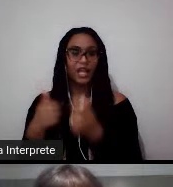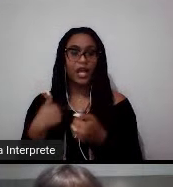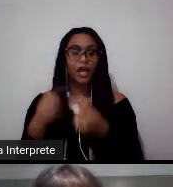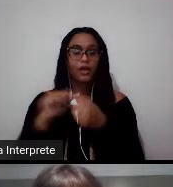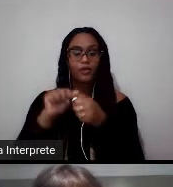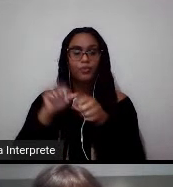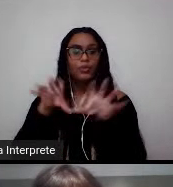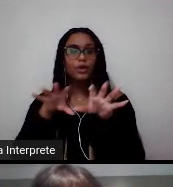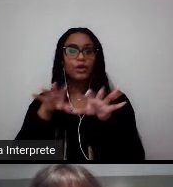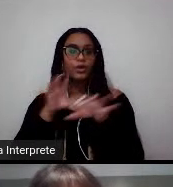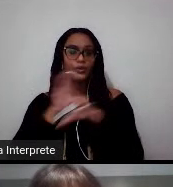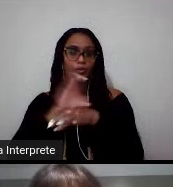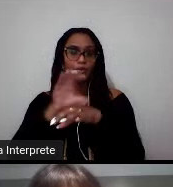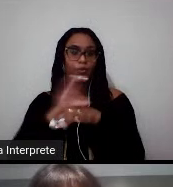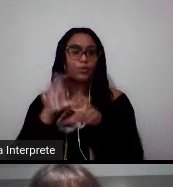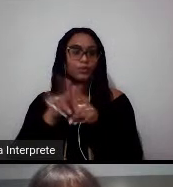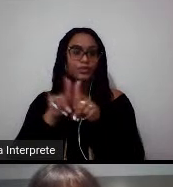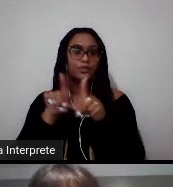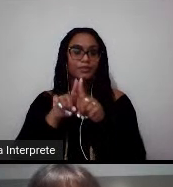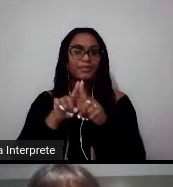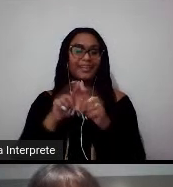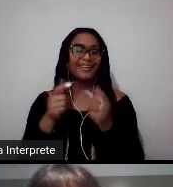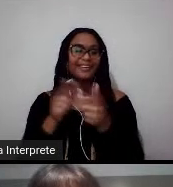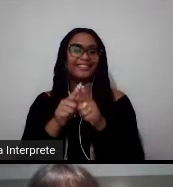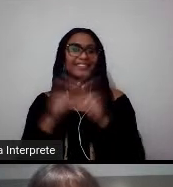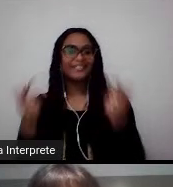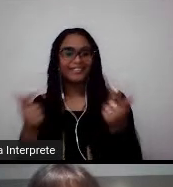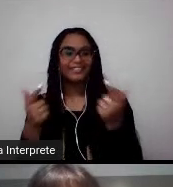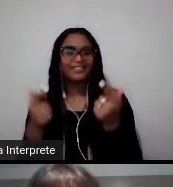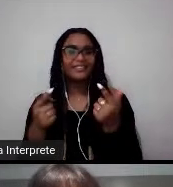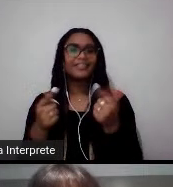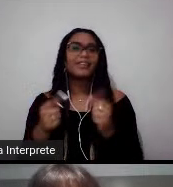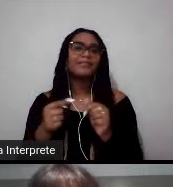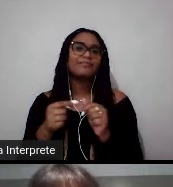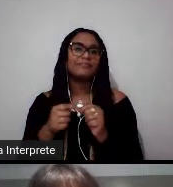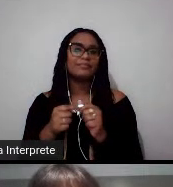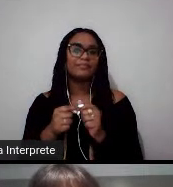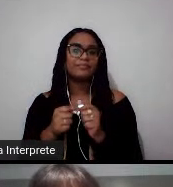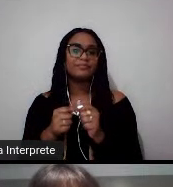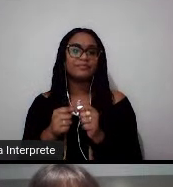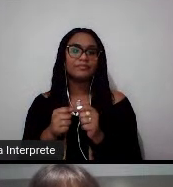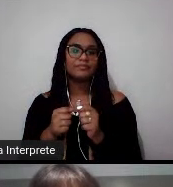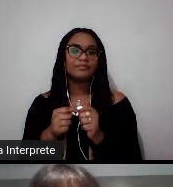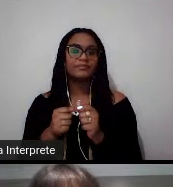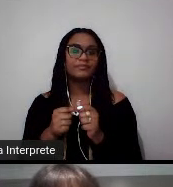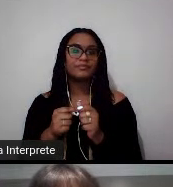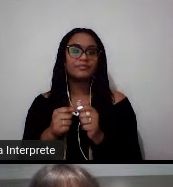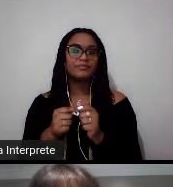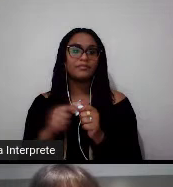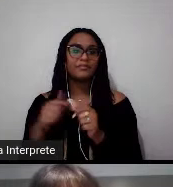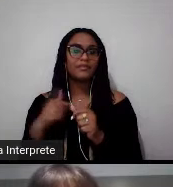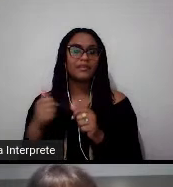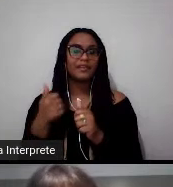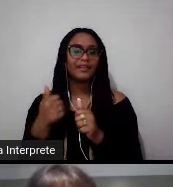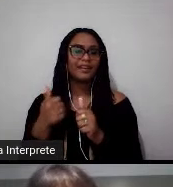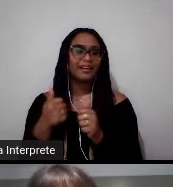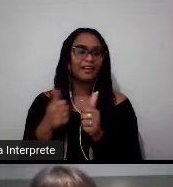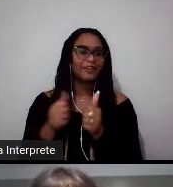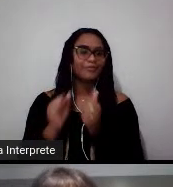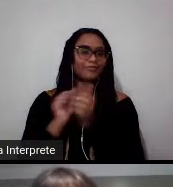curso também de jornalismo esportivo, também na St. Mary's University. Inclusive, fui veterana de Olga nesse